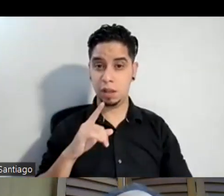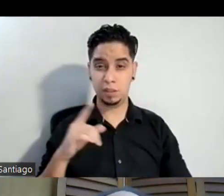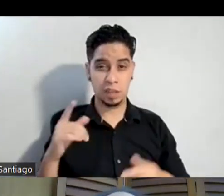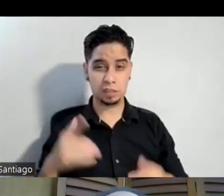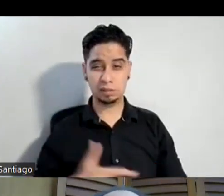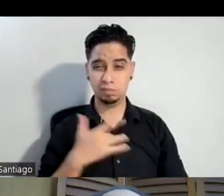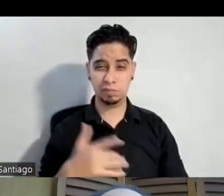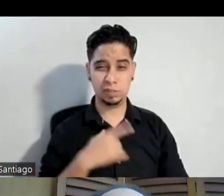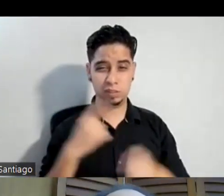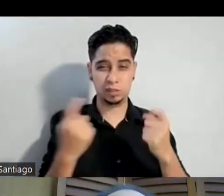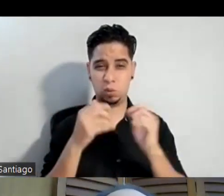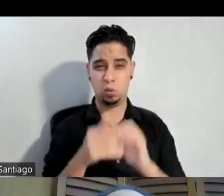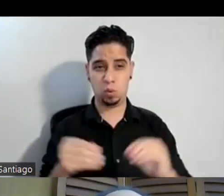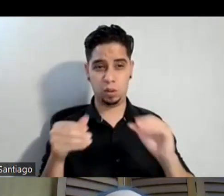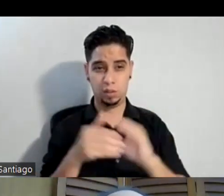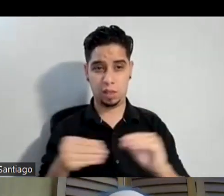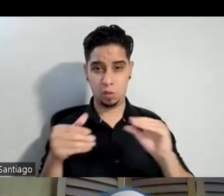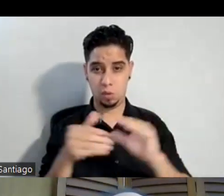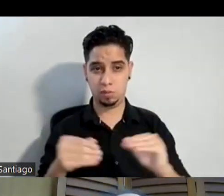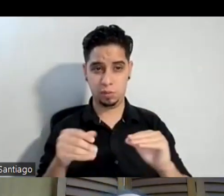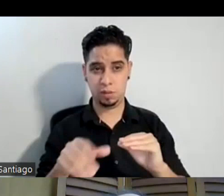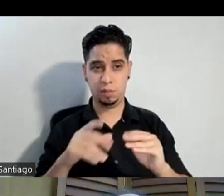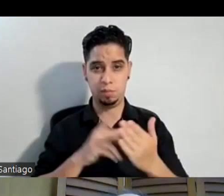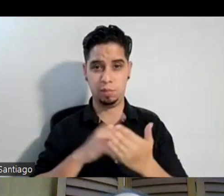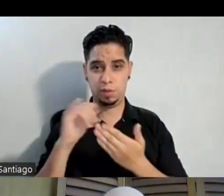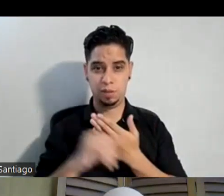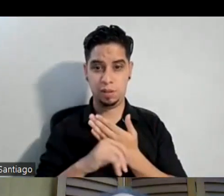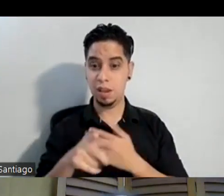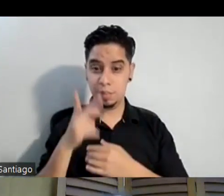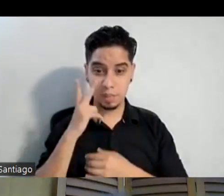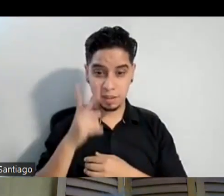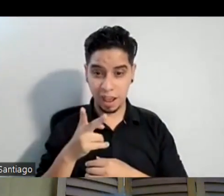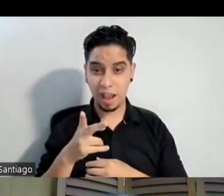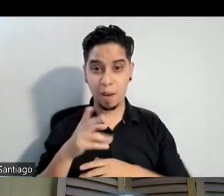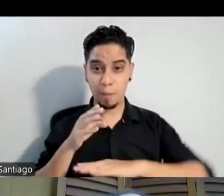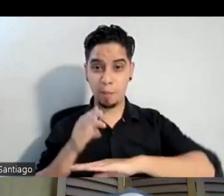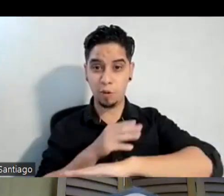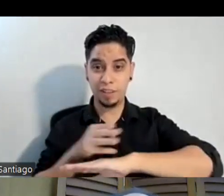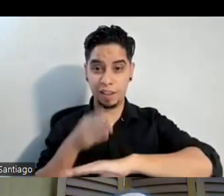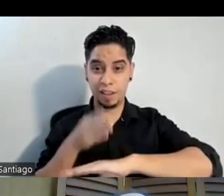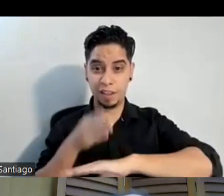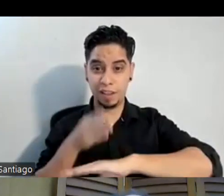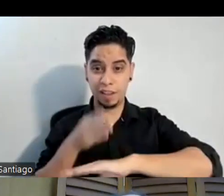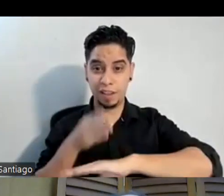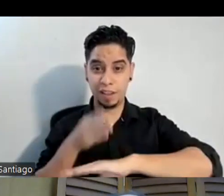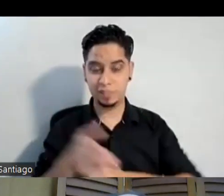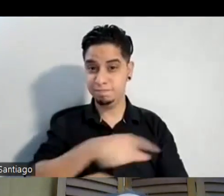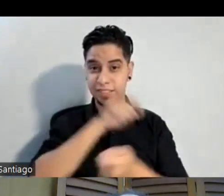cuéntanos un poquito de ese proyecto musical como te cae el musical son los